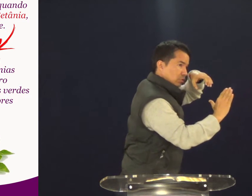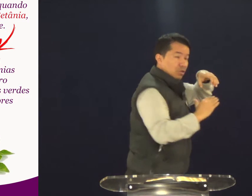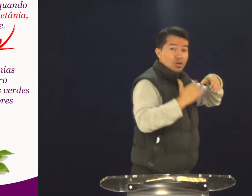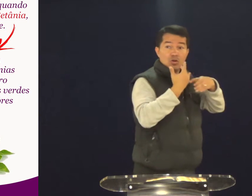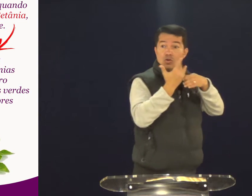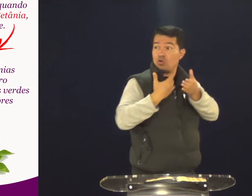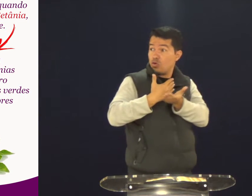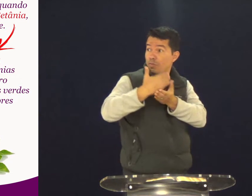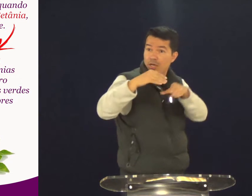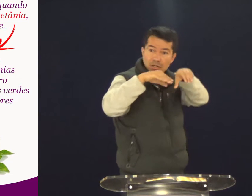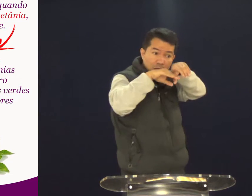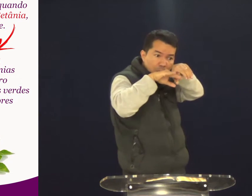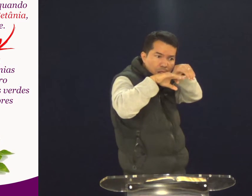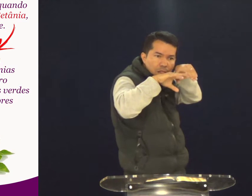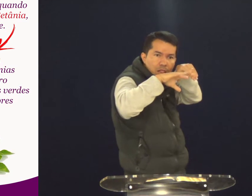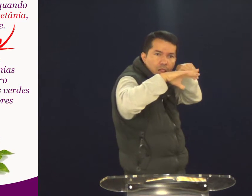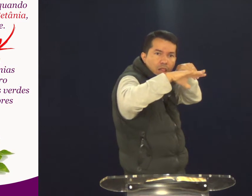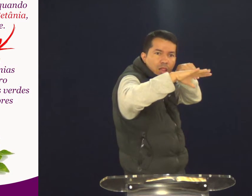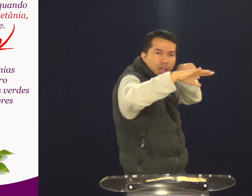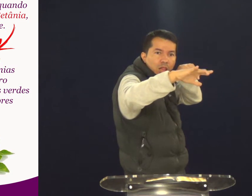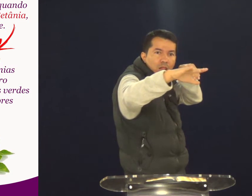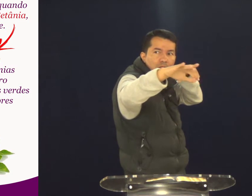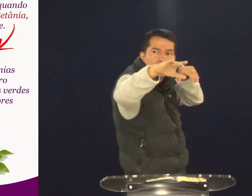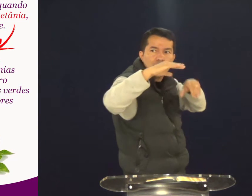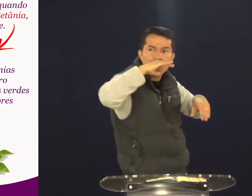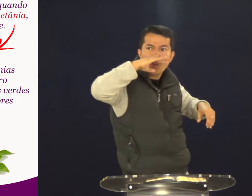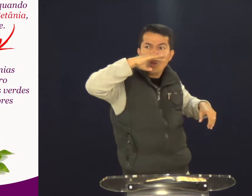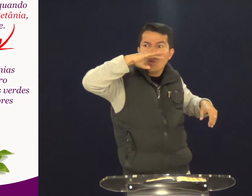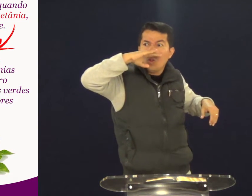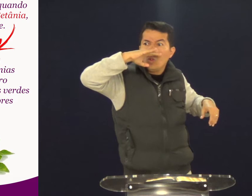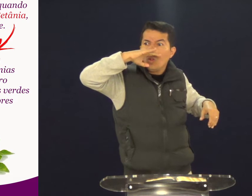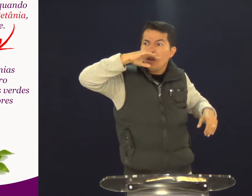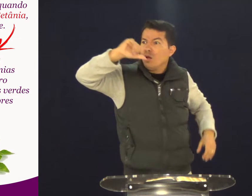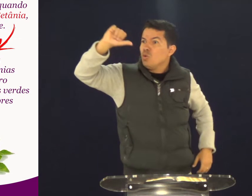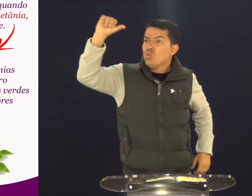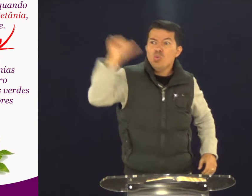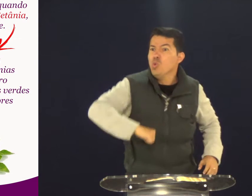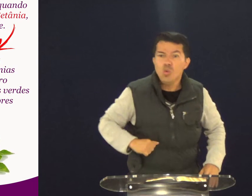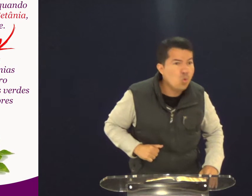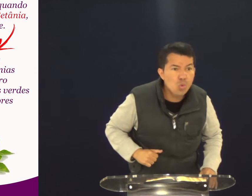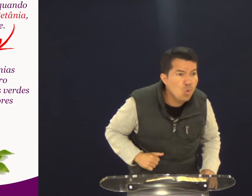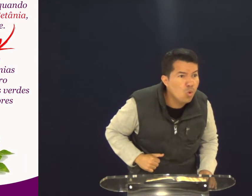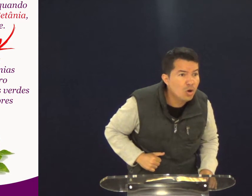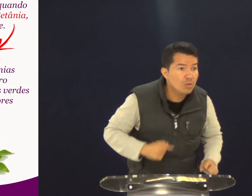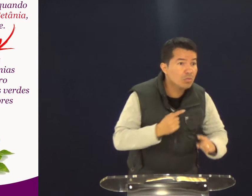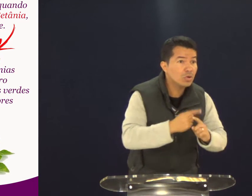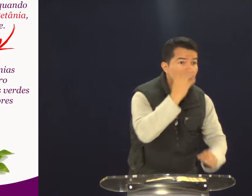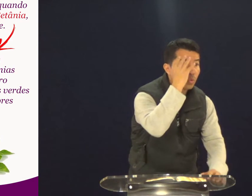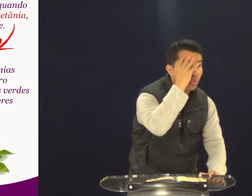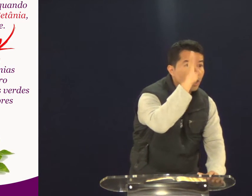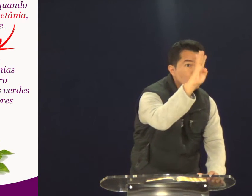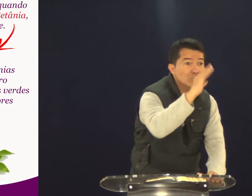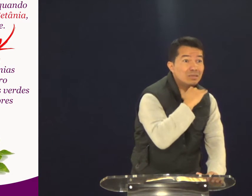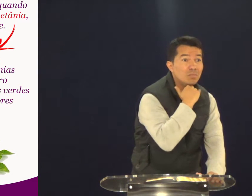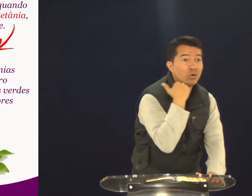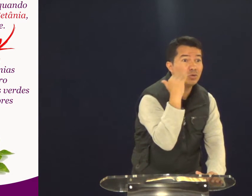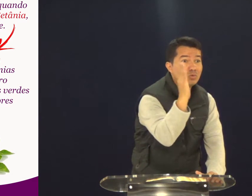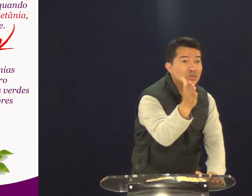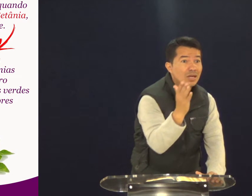Eles removem. E parece que aquele mau cheiro horrível que vinha. Porque já há quatro